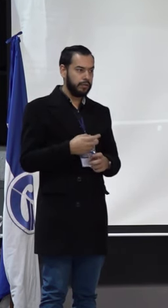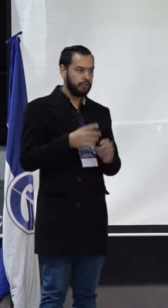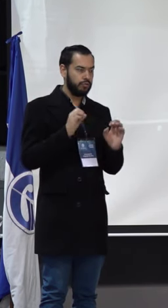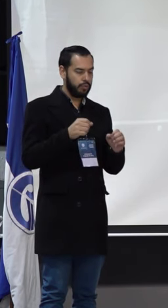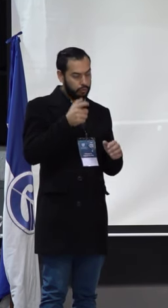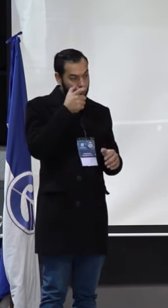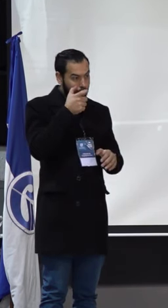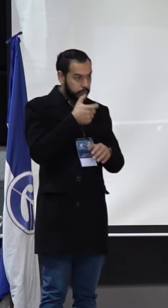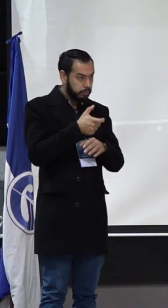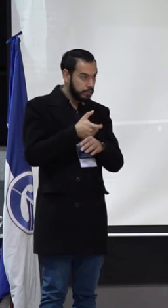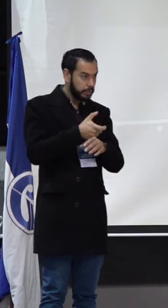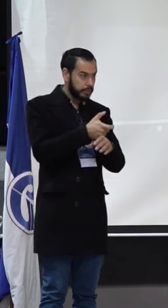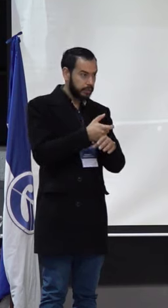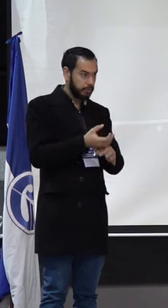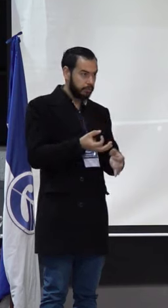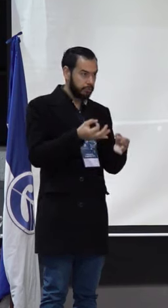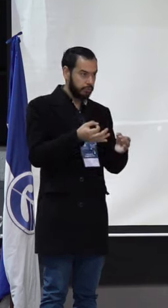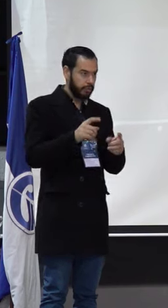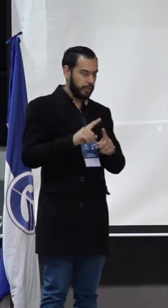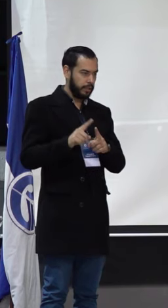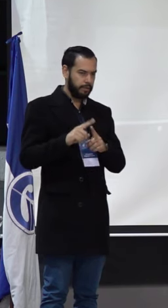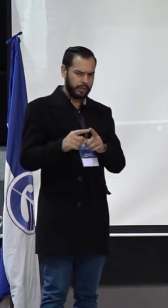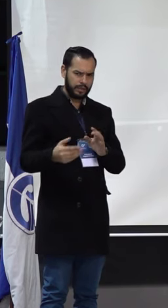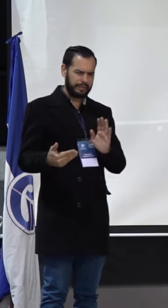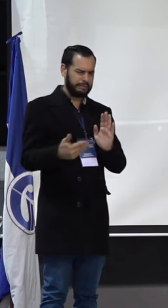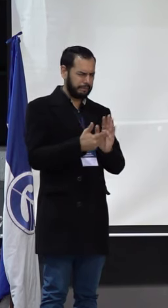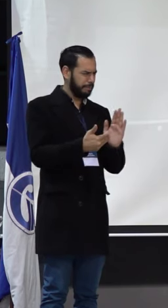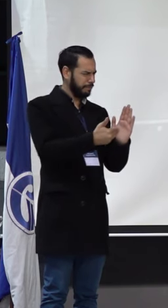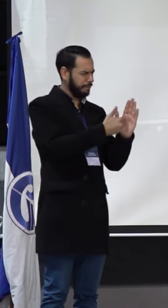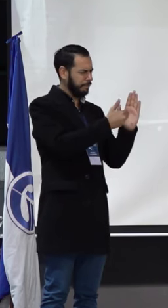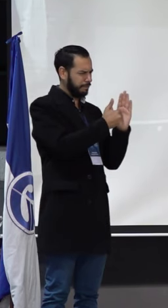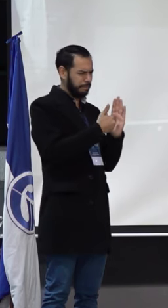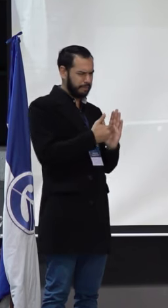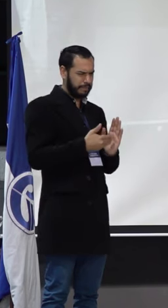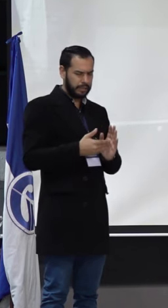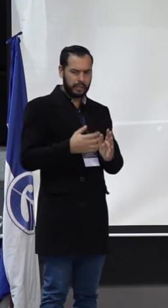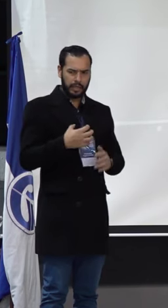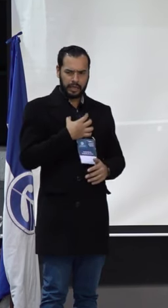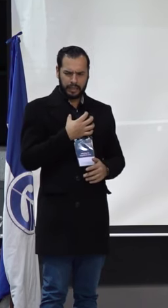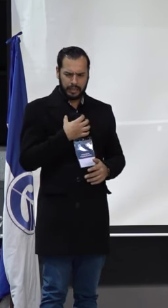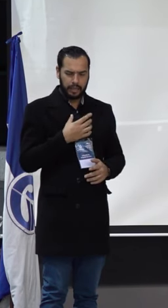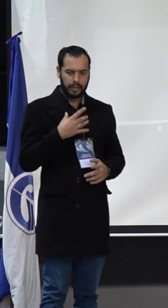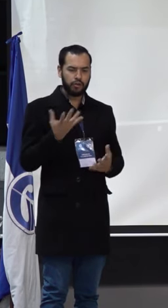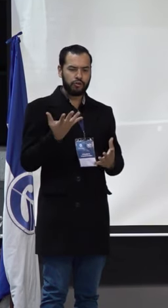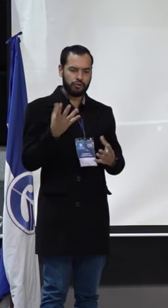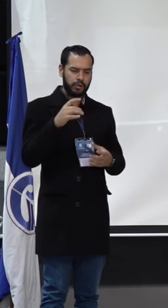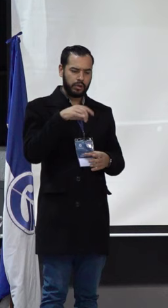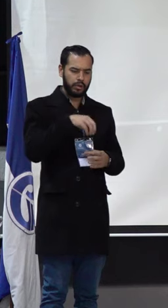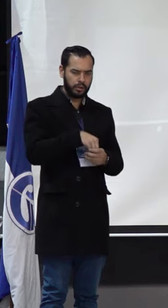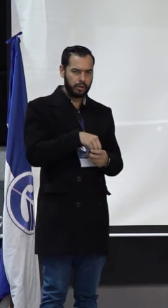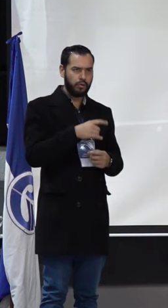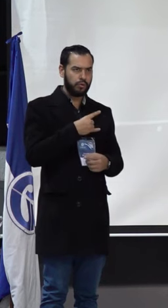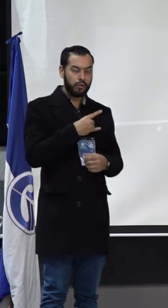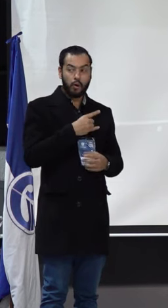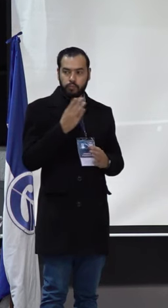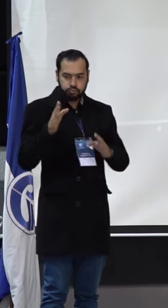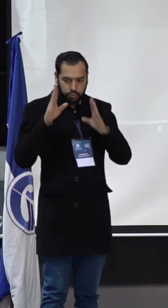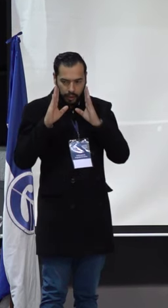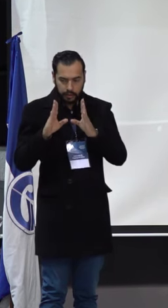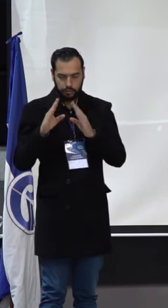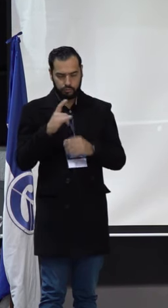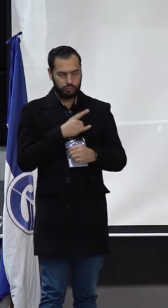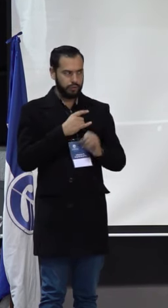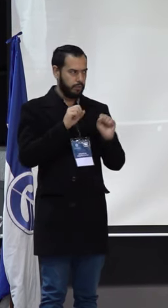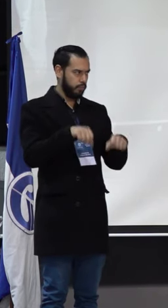un seguimiento efectivo a todas estas denuncias que se realizan desde la universidad o que pueden canalizarse en la universidad.